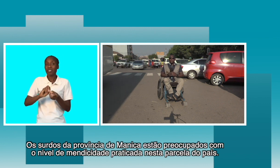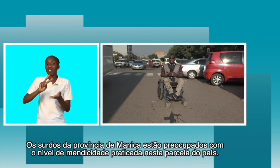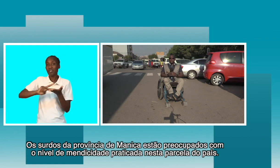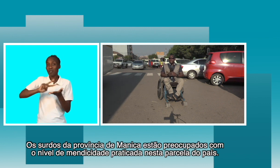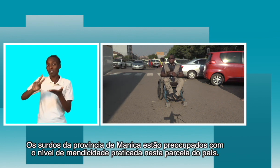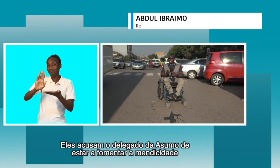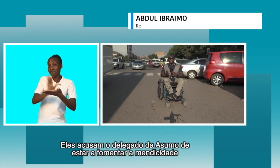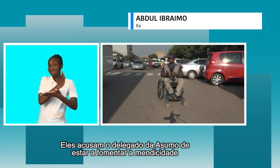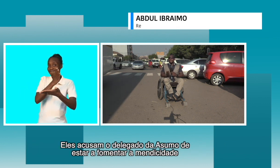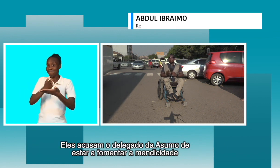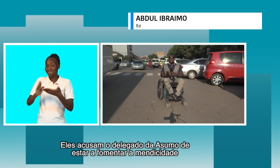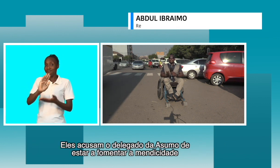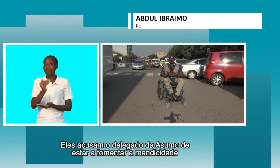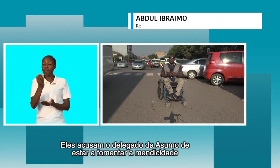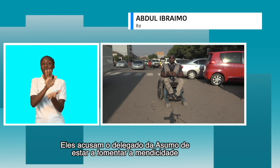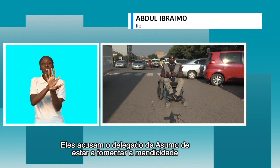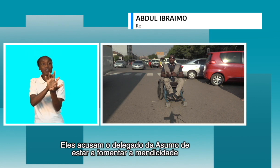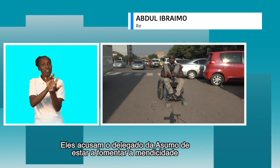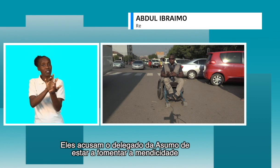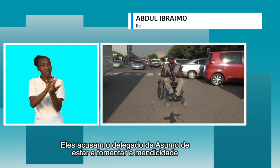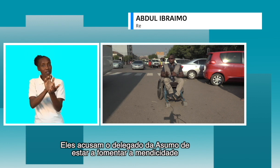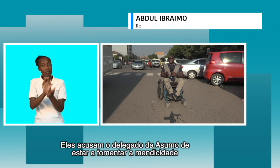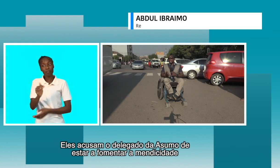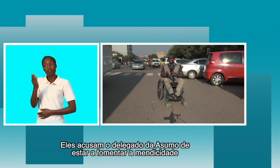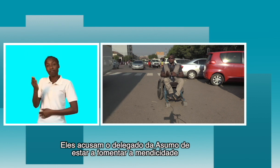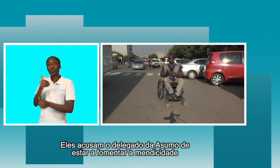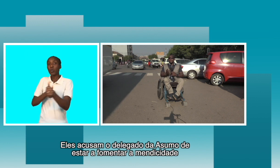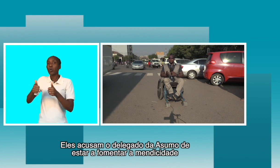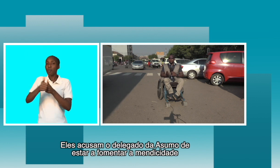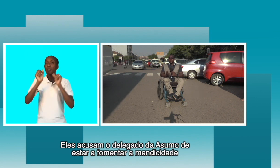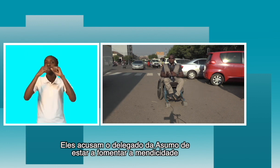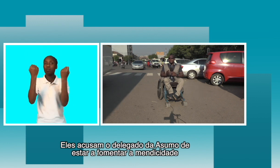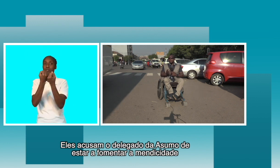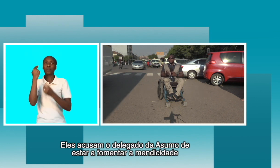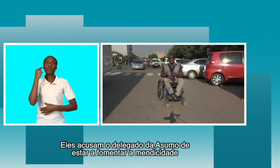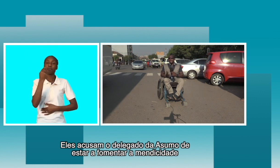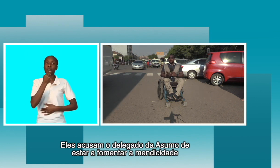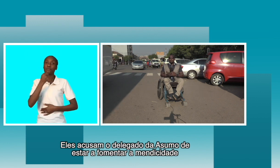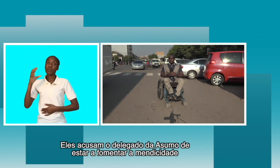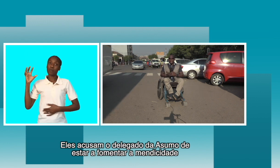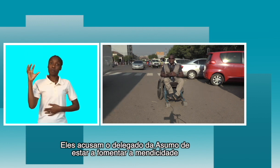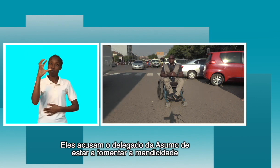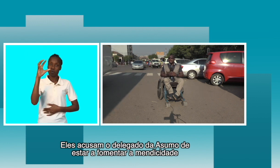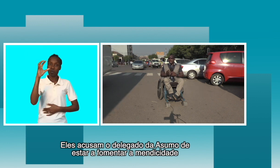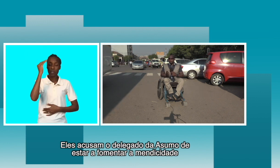país. Aliás, eles acusam o seu delegado da ZUM de estar a fomentar a